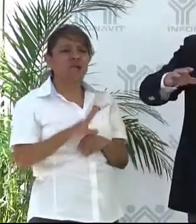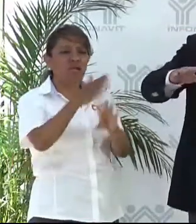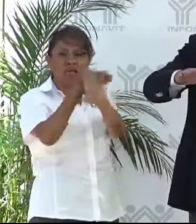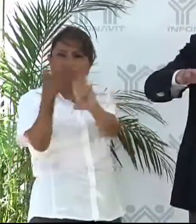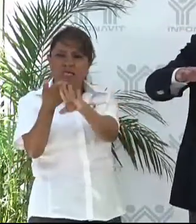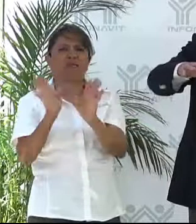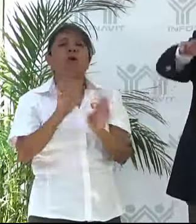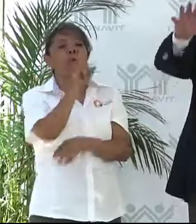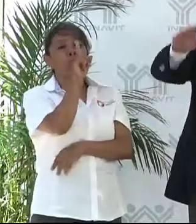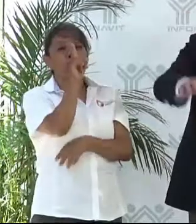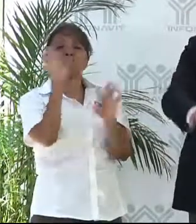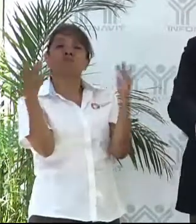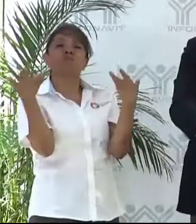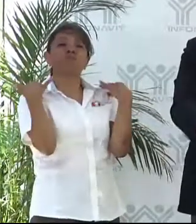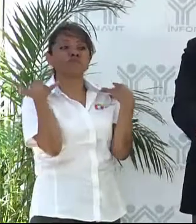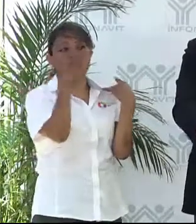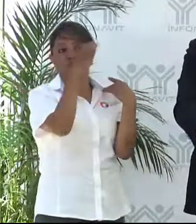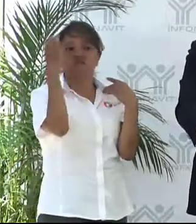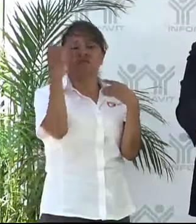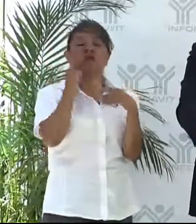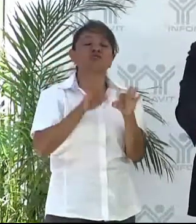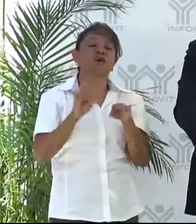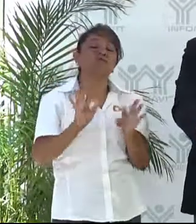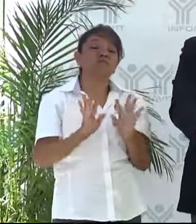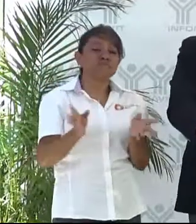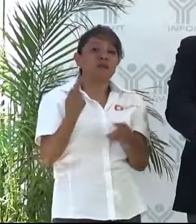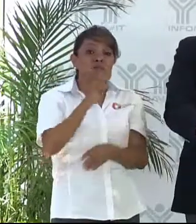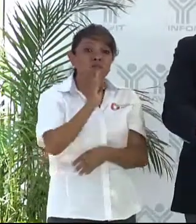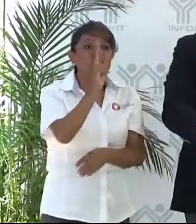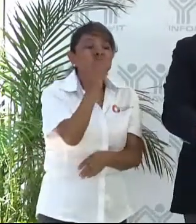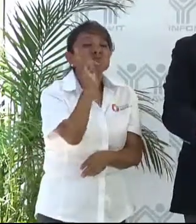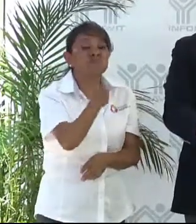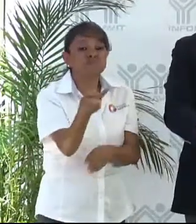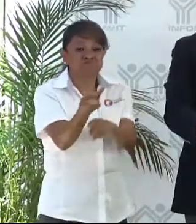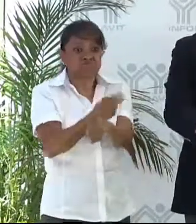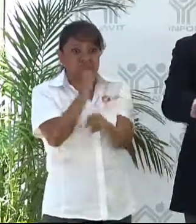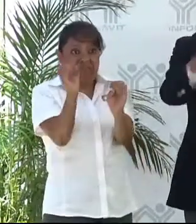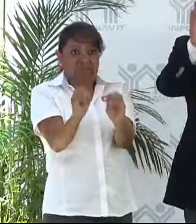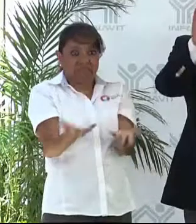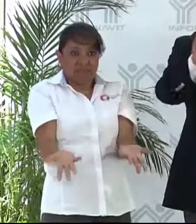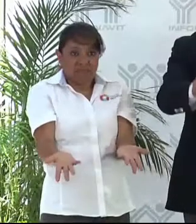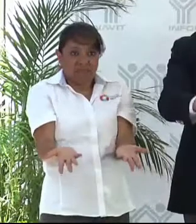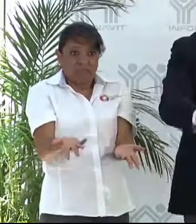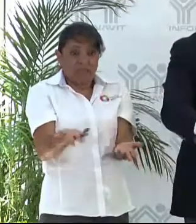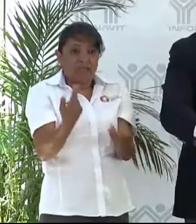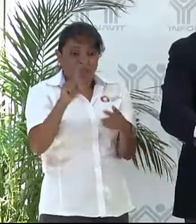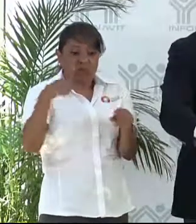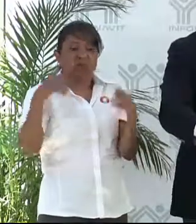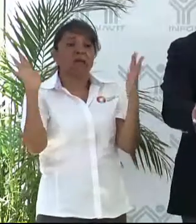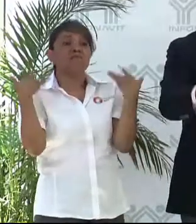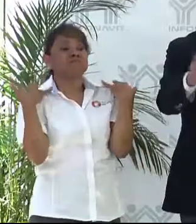y verse bien, pero el resultado es que no pasó nada. La pasó bien quien estuvo,